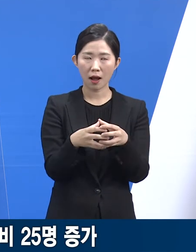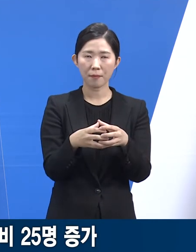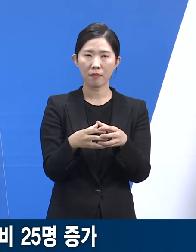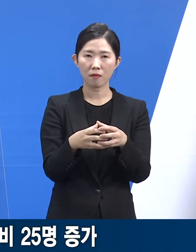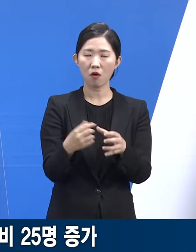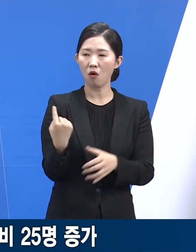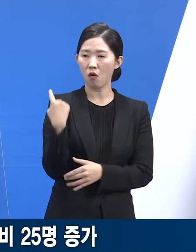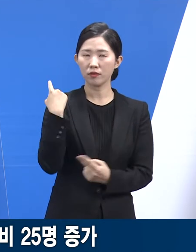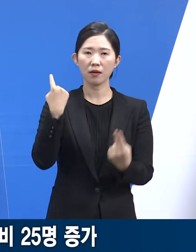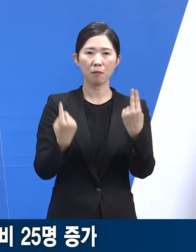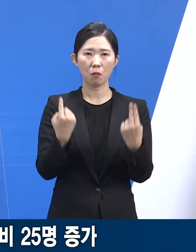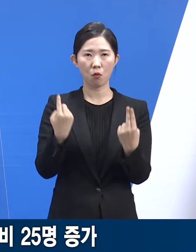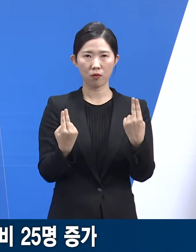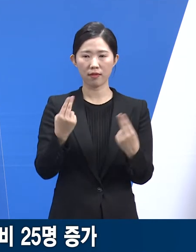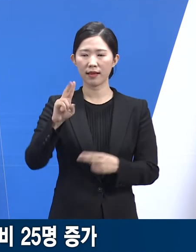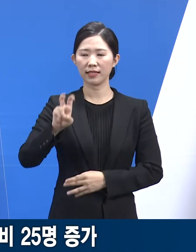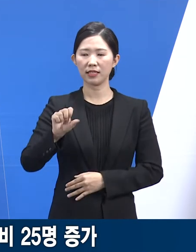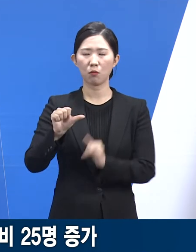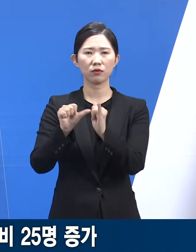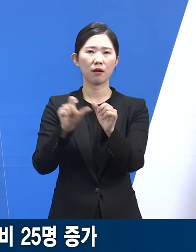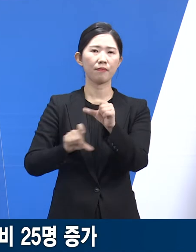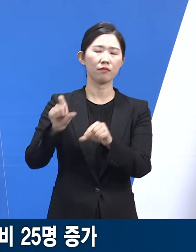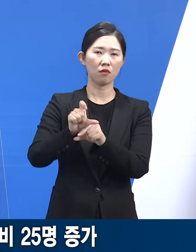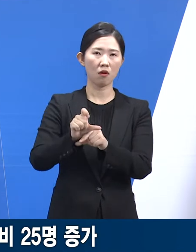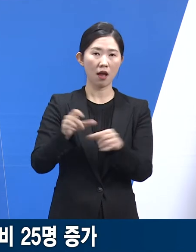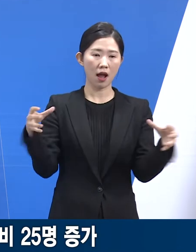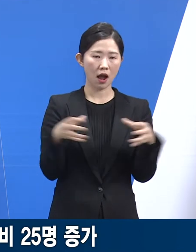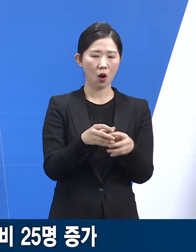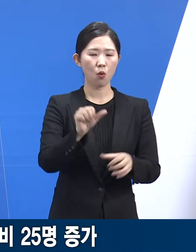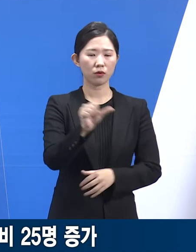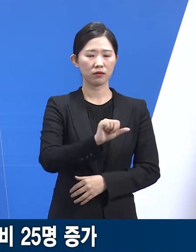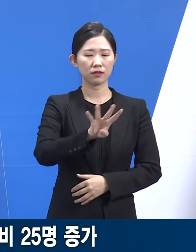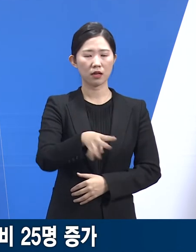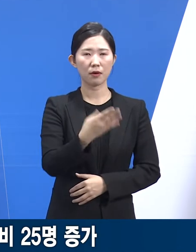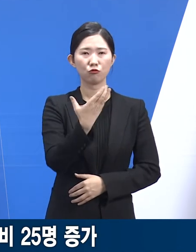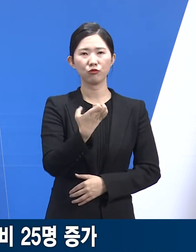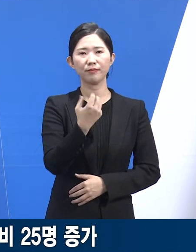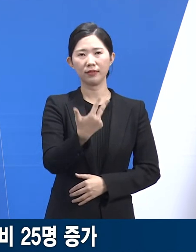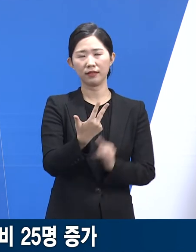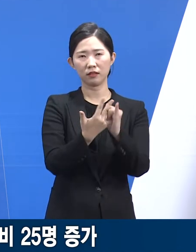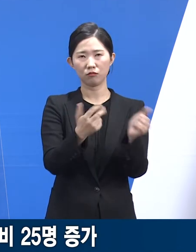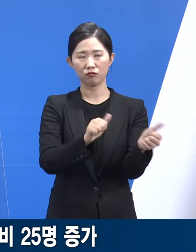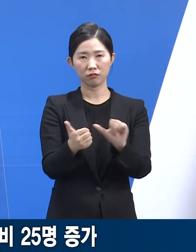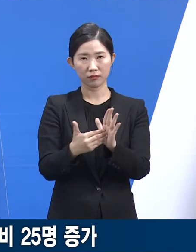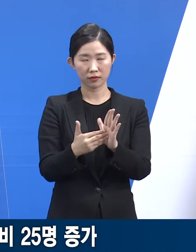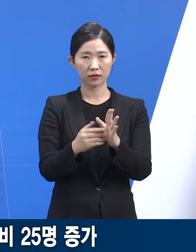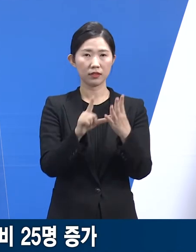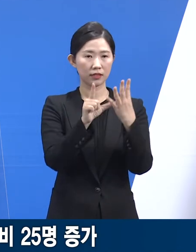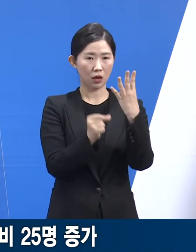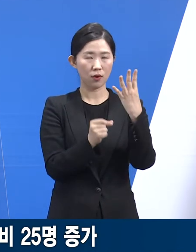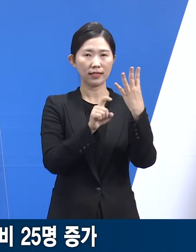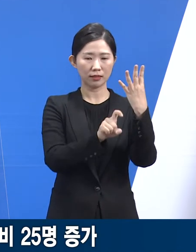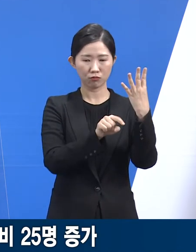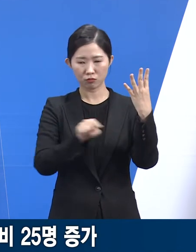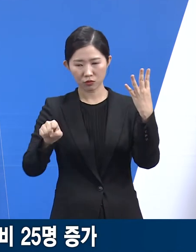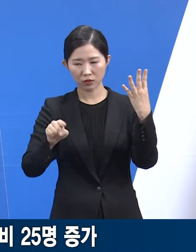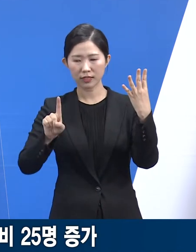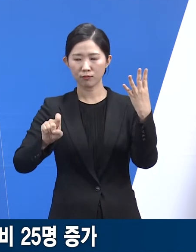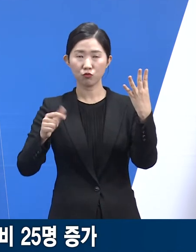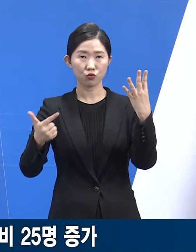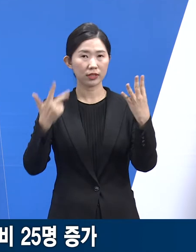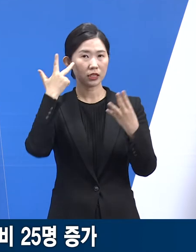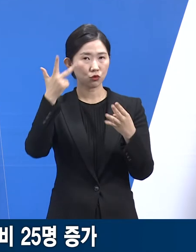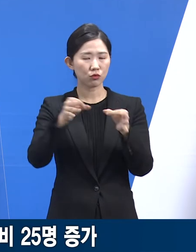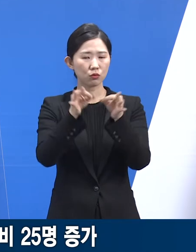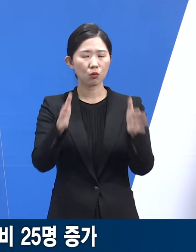오전 0시 대비 25명 증가한 5497명입니다. 4월 10일부터 4월 16일까지